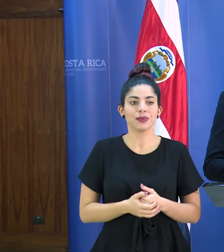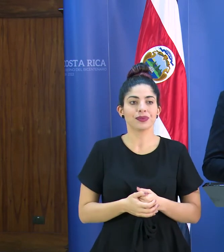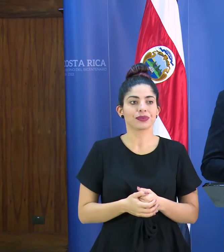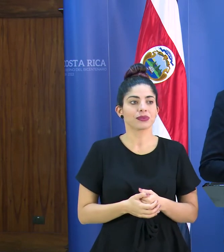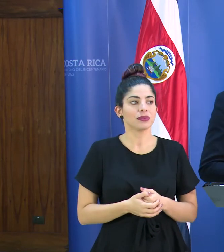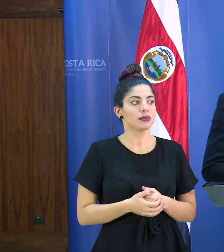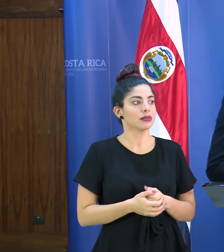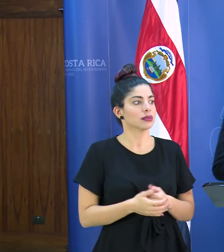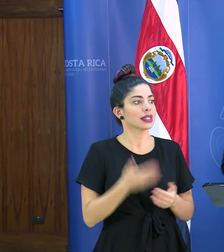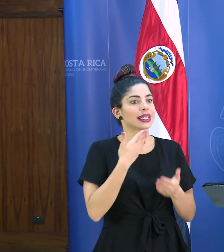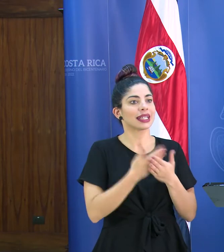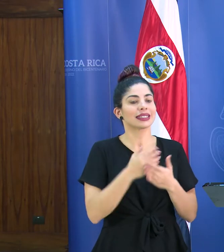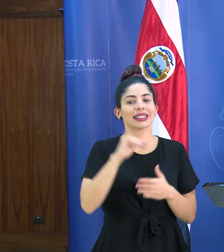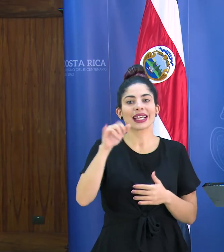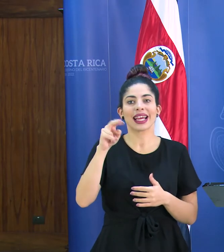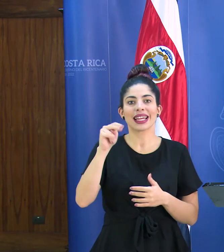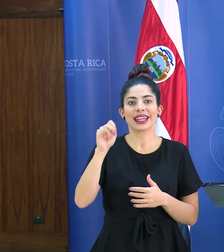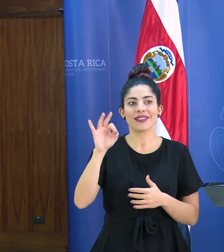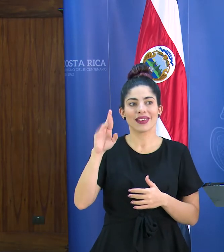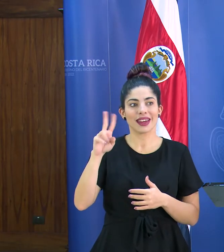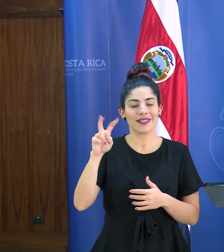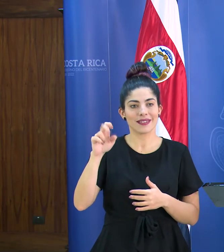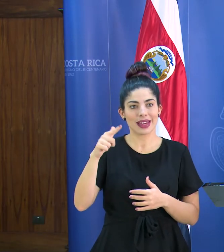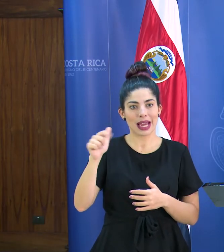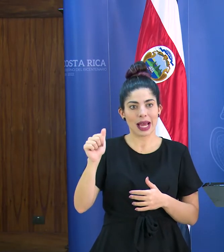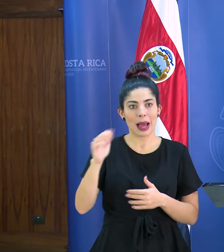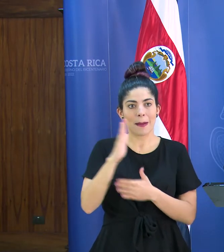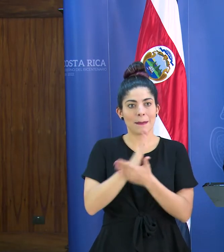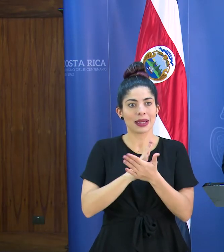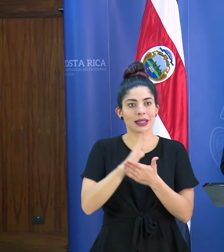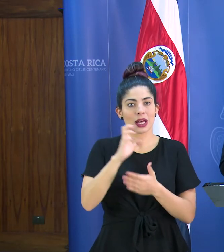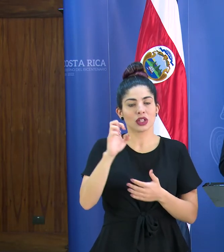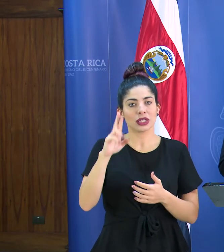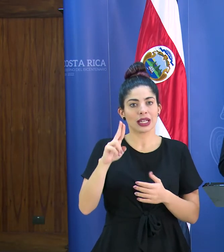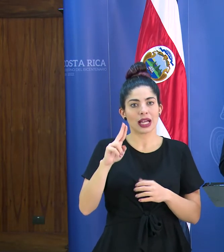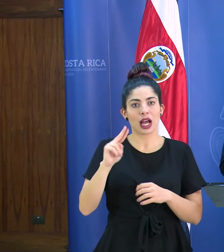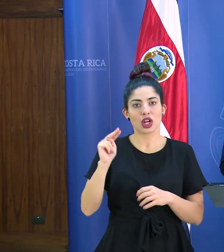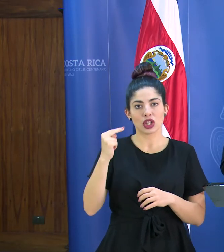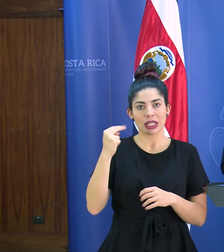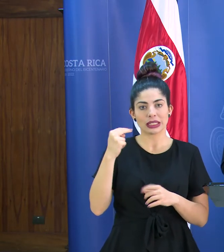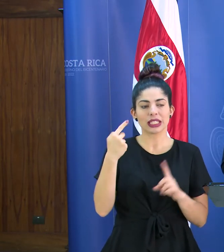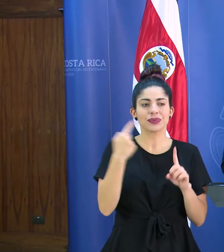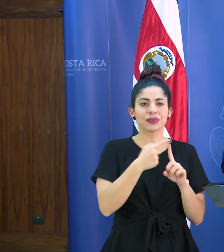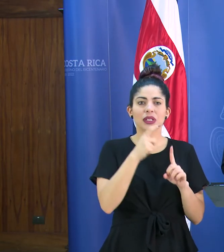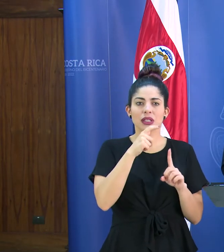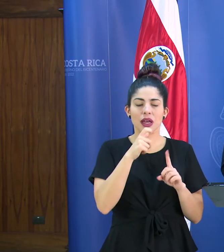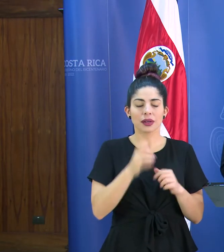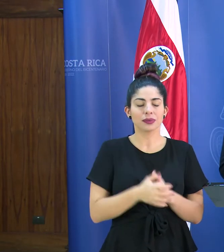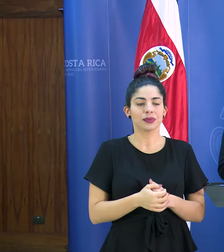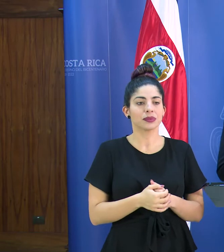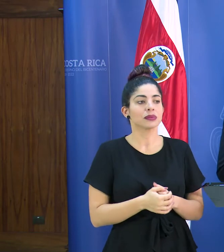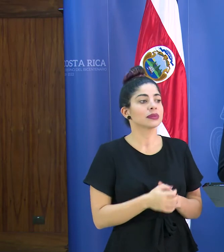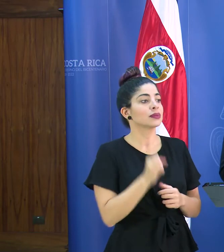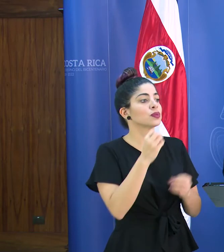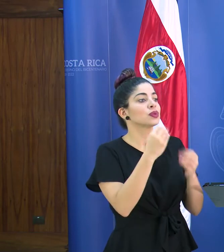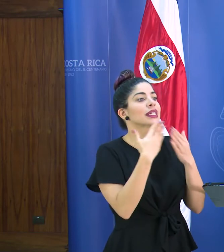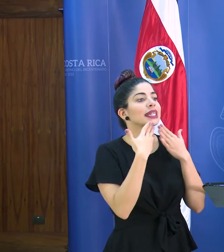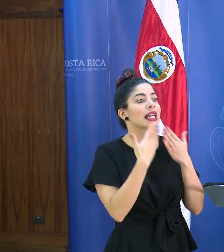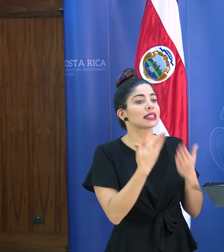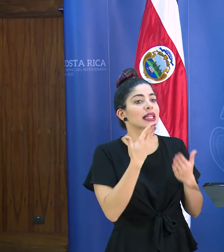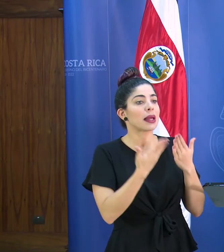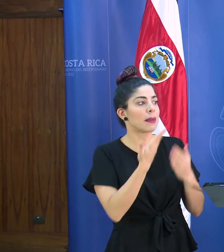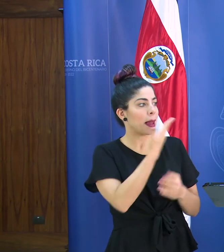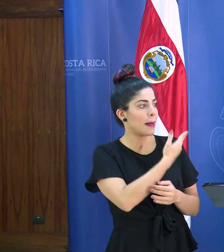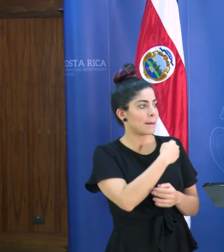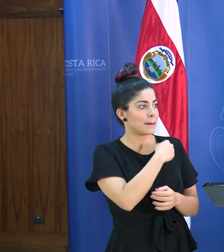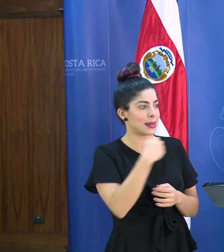gracias Jennifer Vega de Costa Rica Noticias Sinar su consulta y hacia quién va dirigida por favor sí muchas gracias tal vez